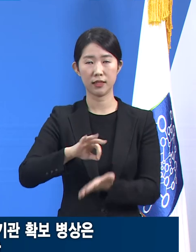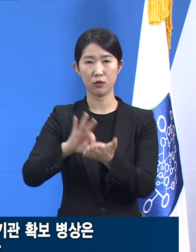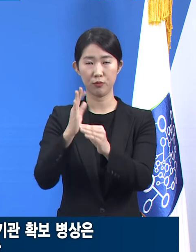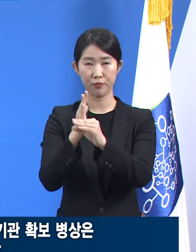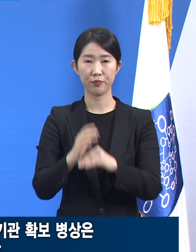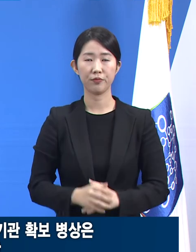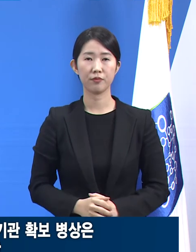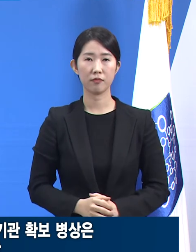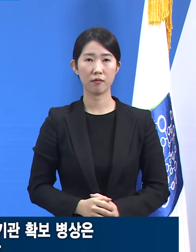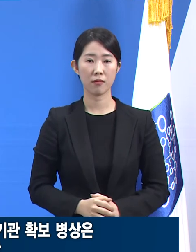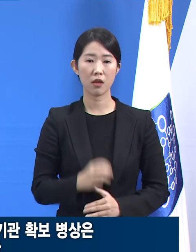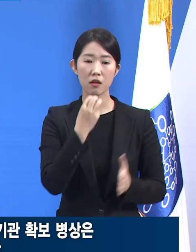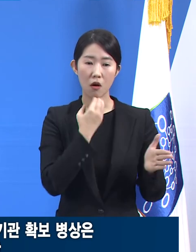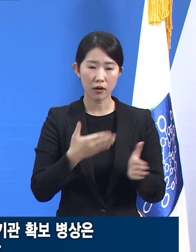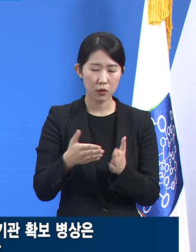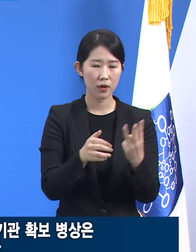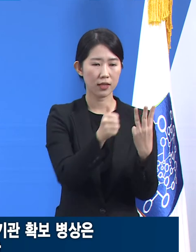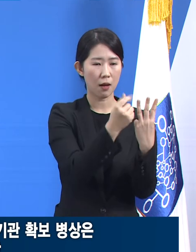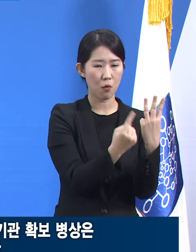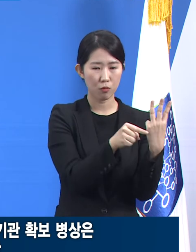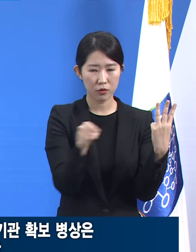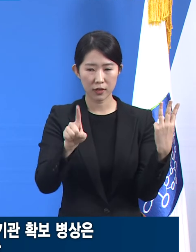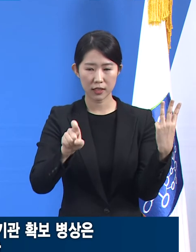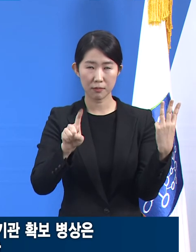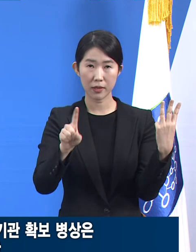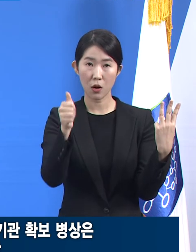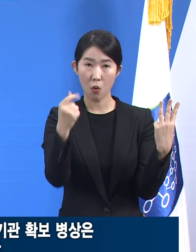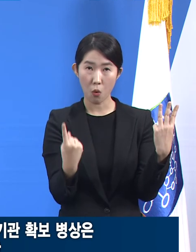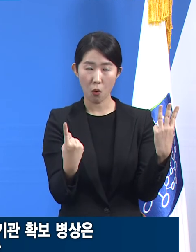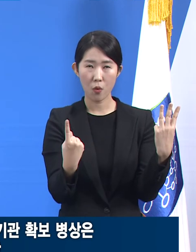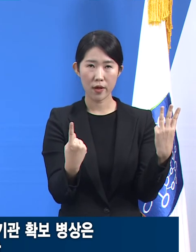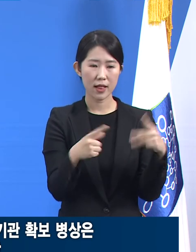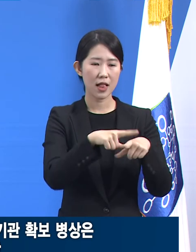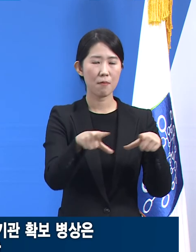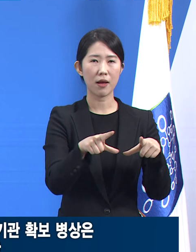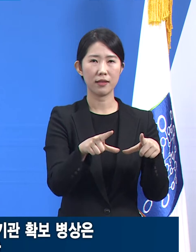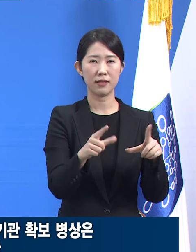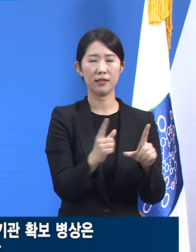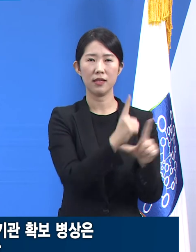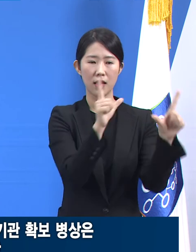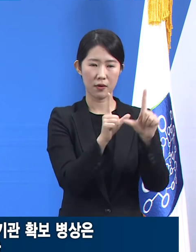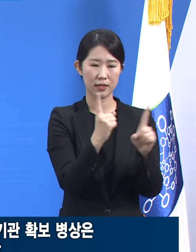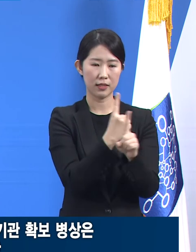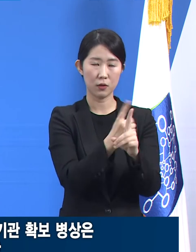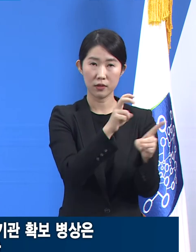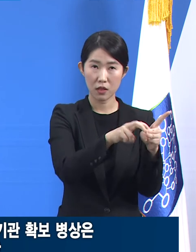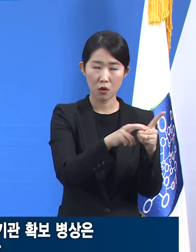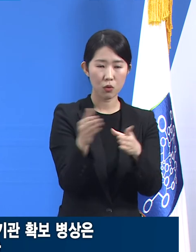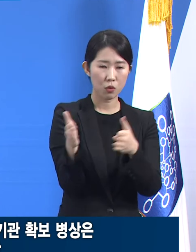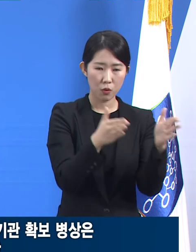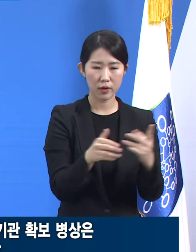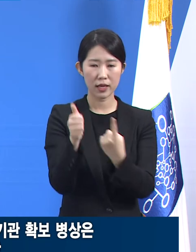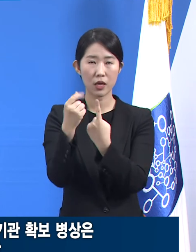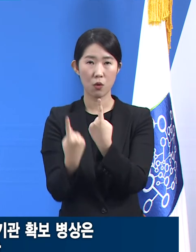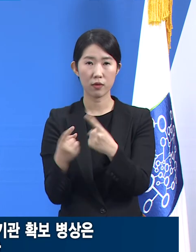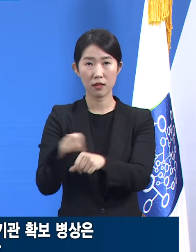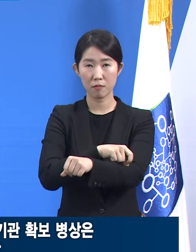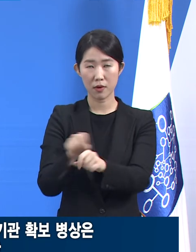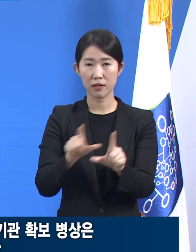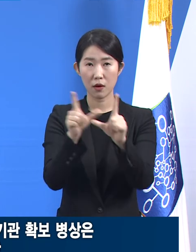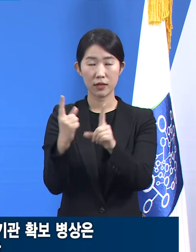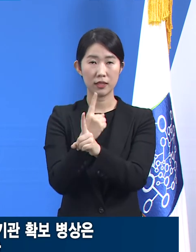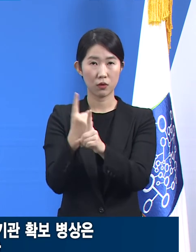제3호부터 제11호 등 8개의 일반생활치료센터와 제1호 특별생활치료센터에는 1월 11일